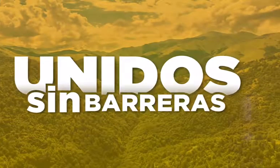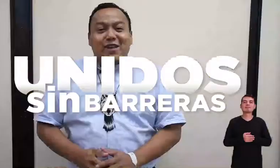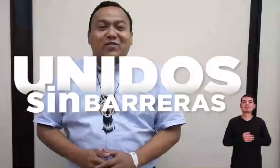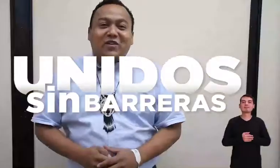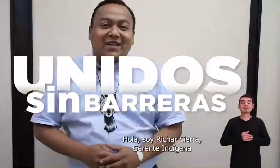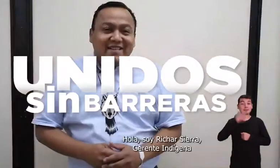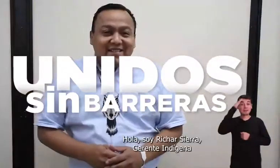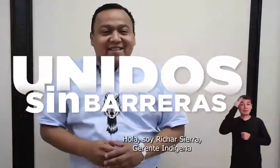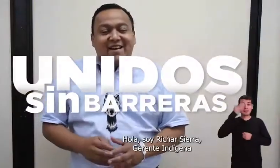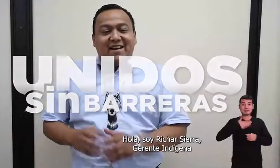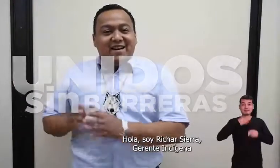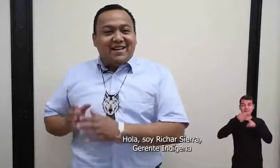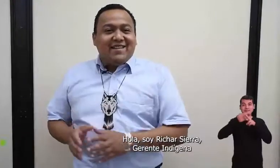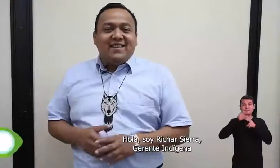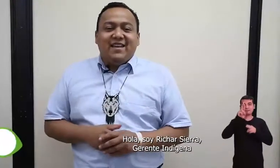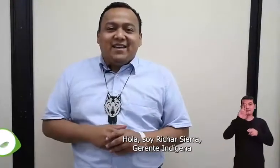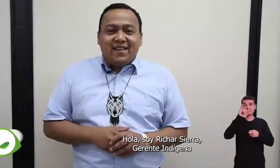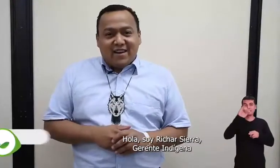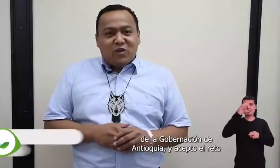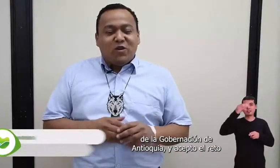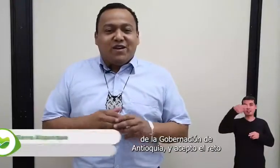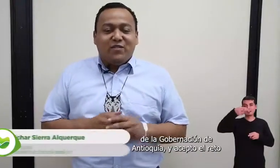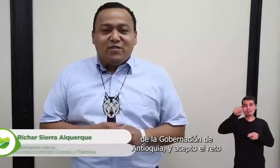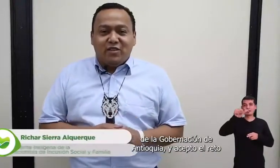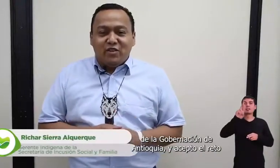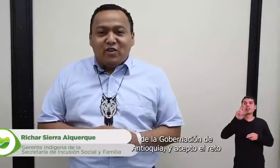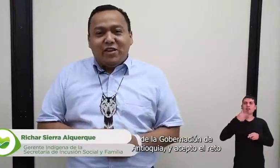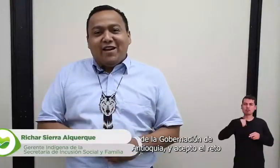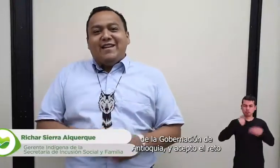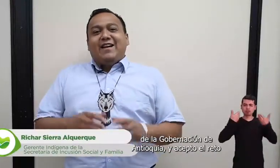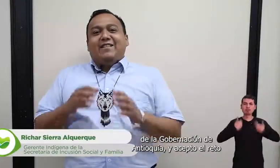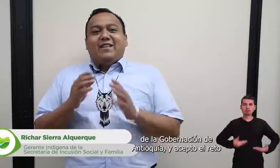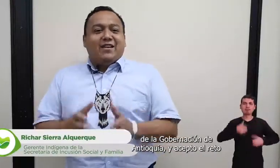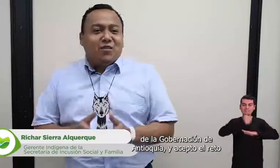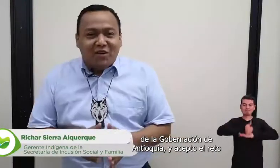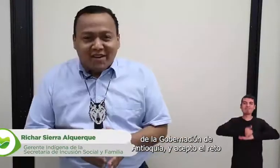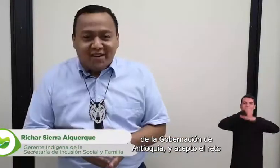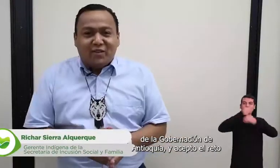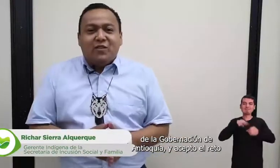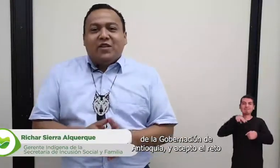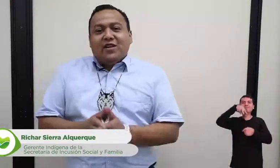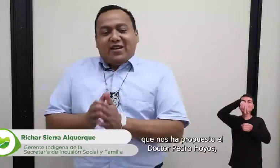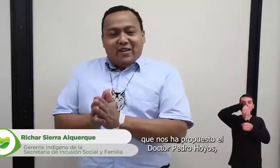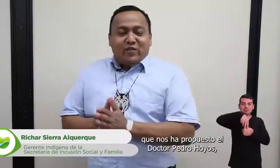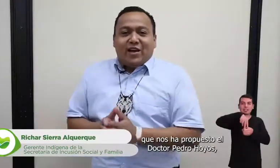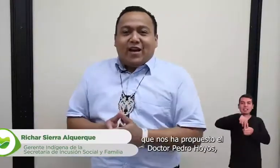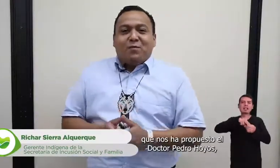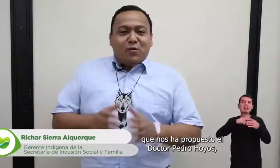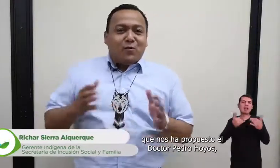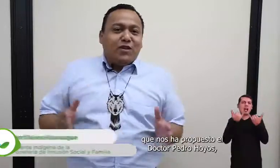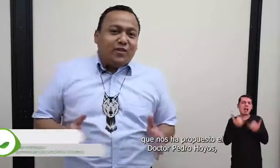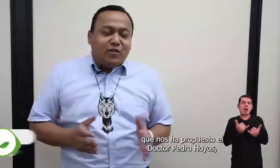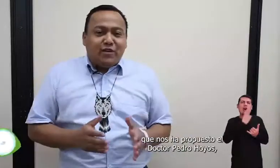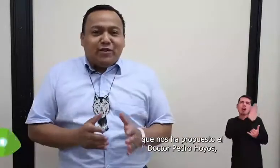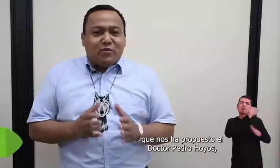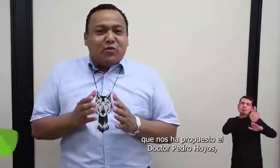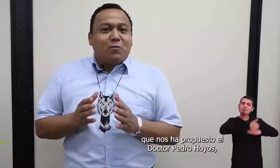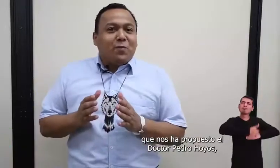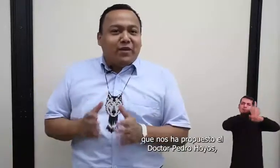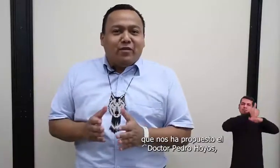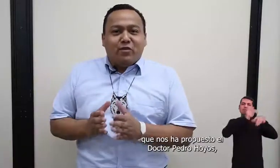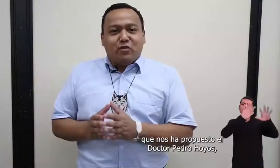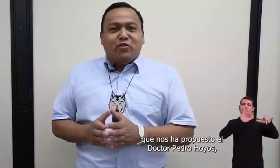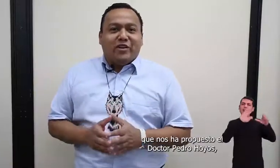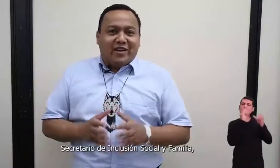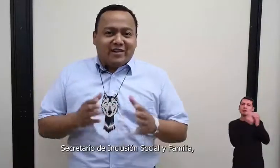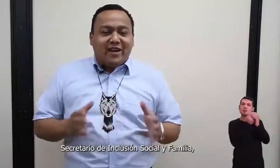Hola, soy Richard Sierra, gerente indígena de la Gobernación de Antioquia y acepto el reto que nos ha propuesto el doctor